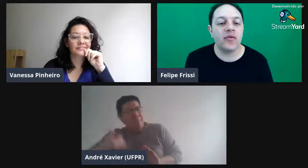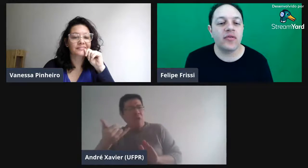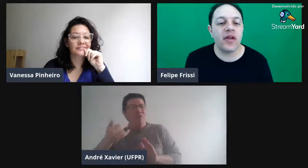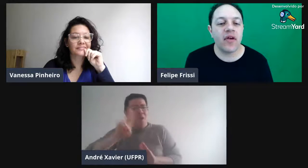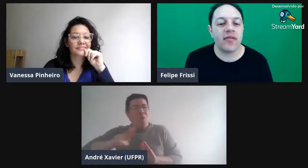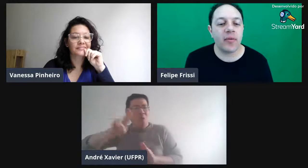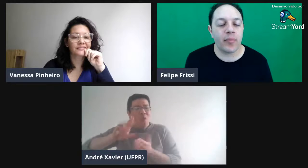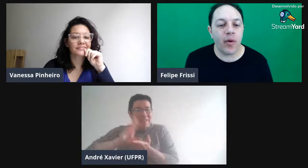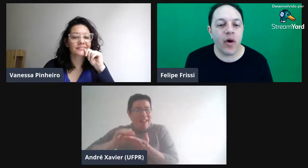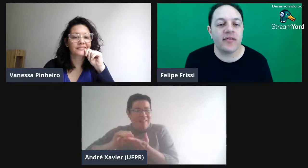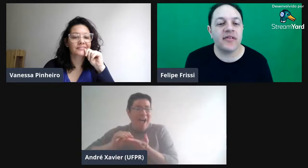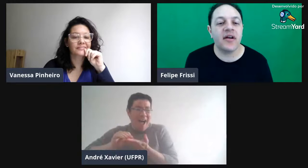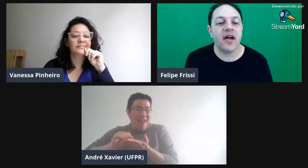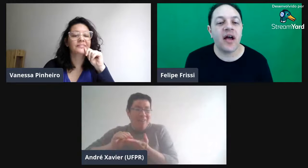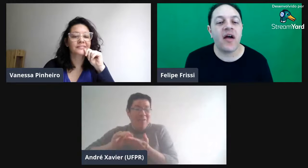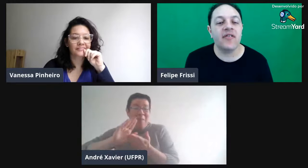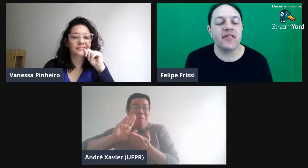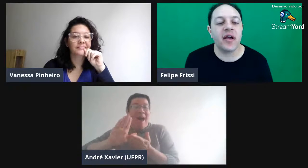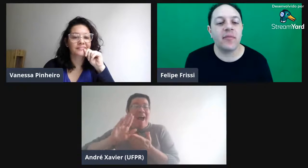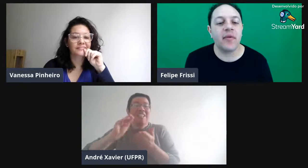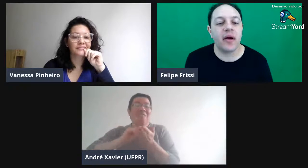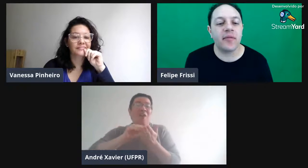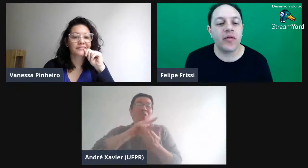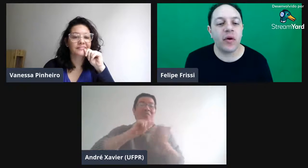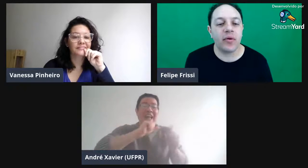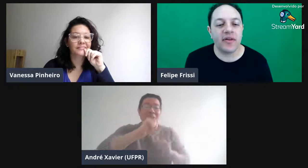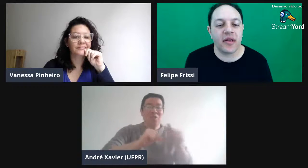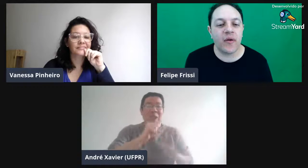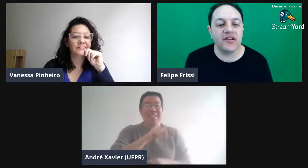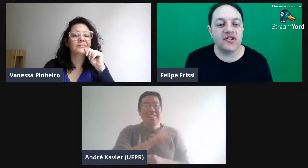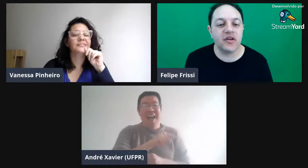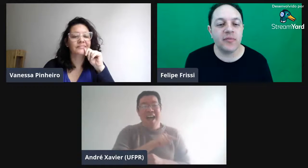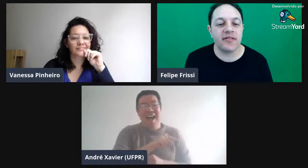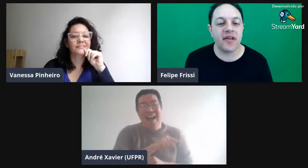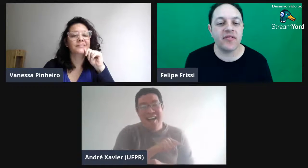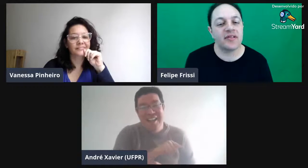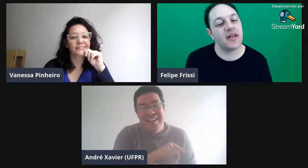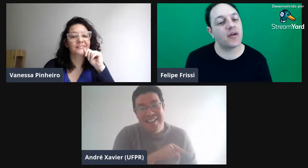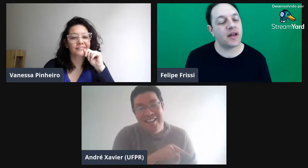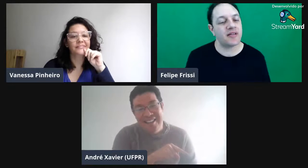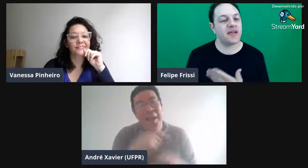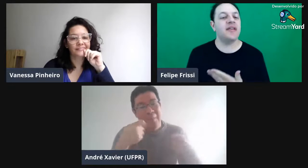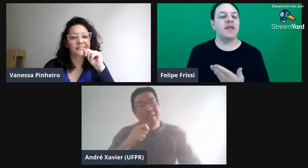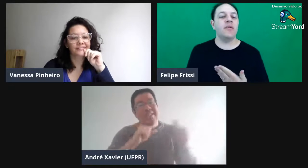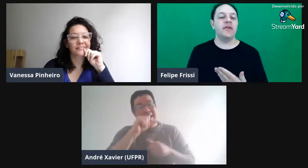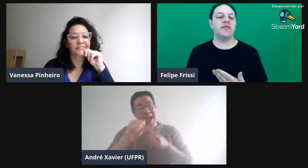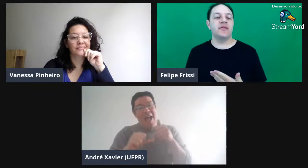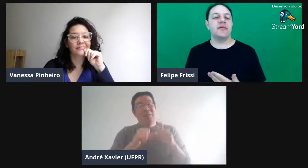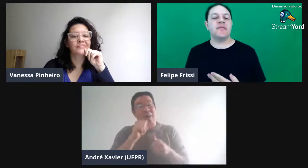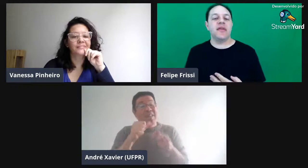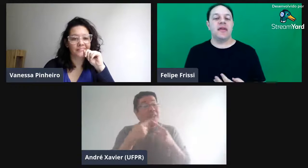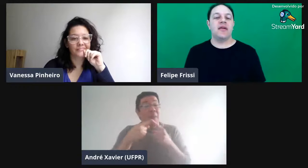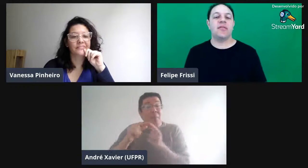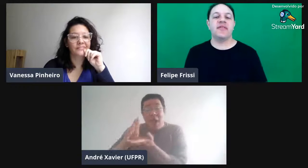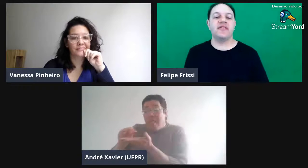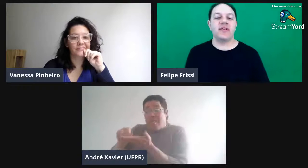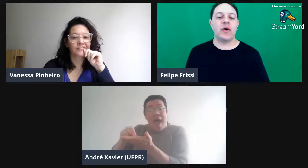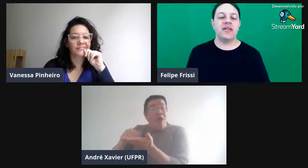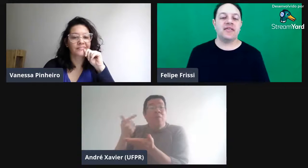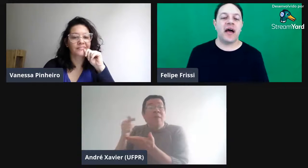teve essa proposta, aí você tentou aproveitar o artigo, mas aí você tem que atualizar, então, isso, né? Precisa atualizar,